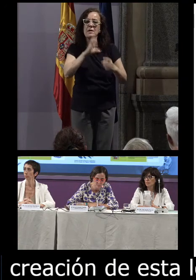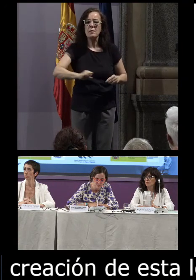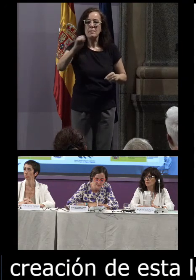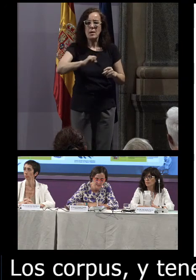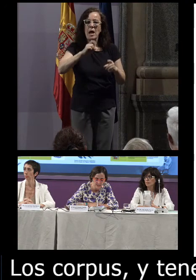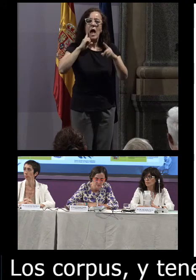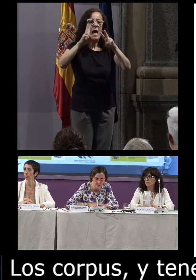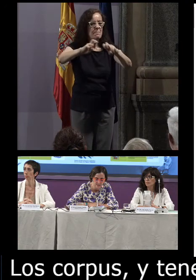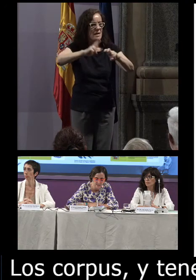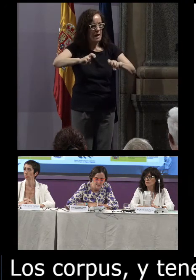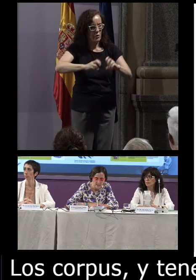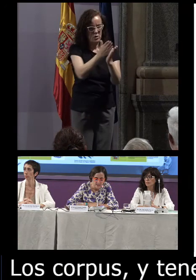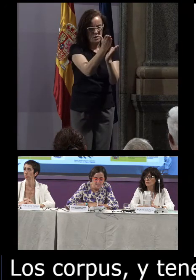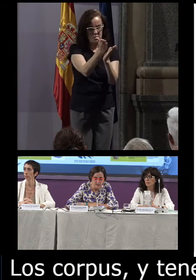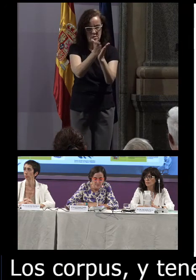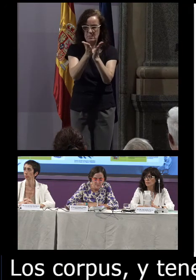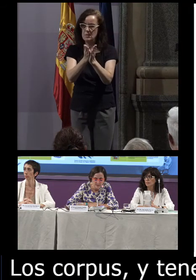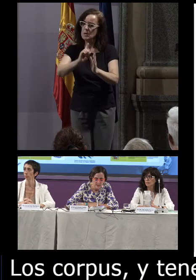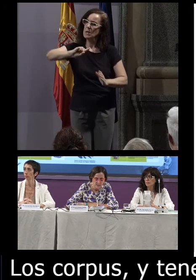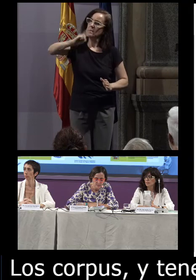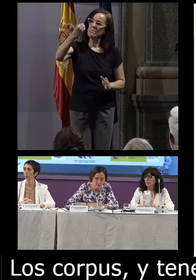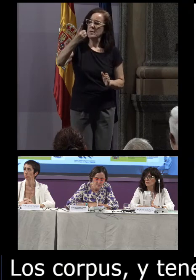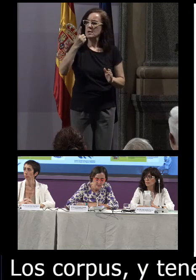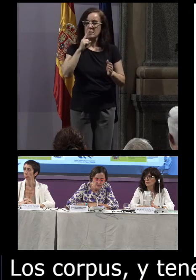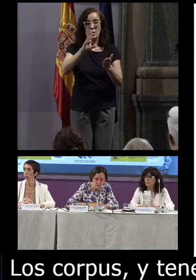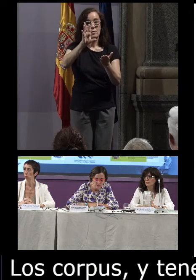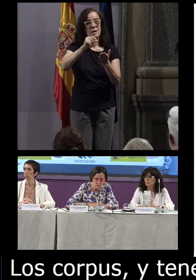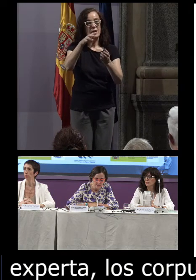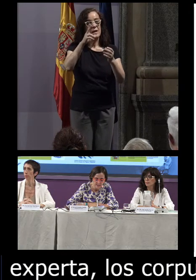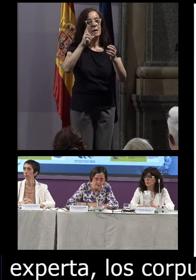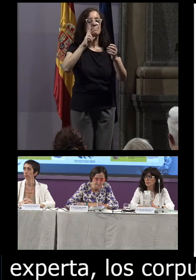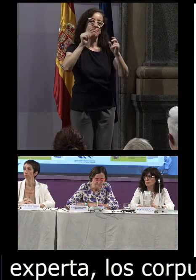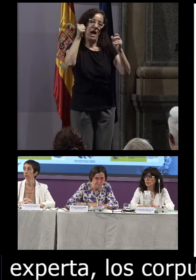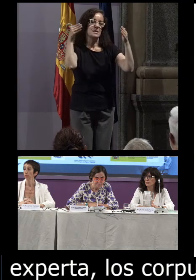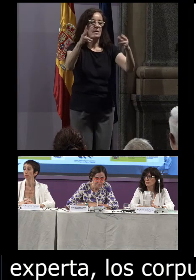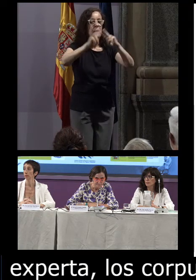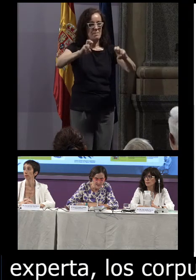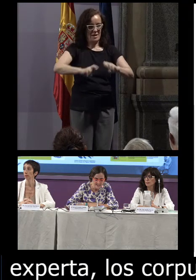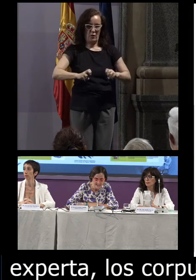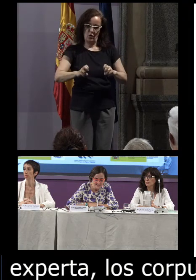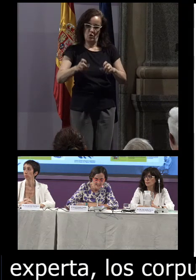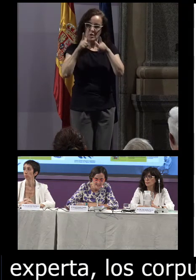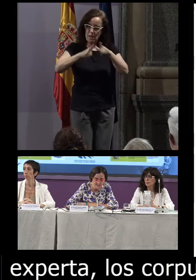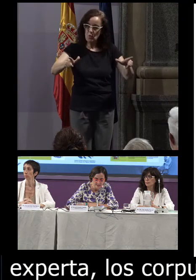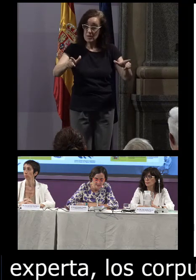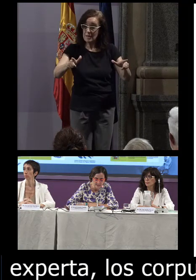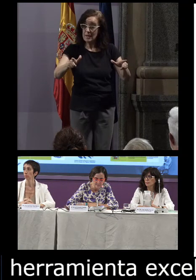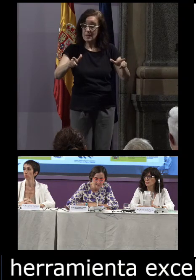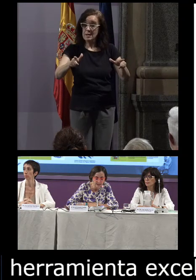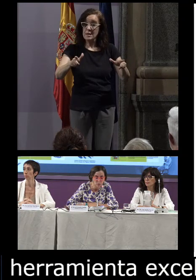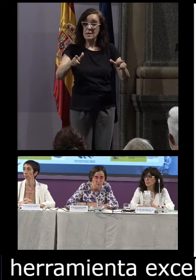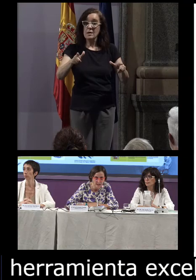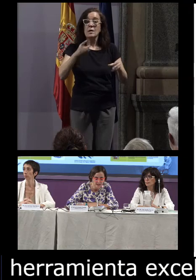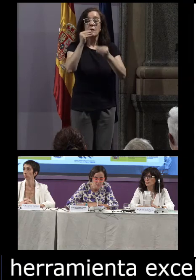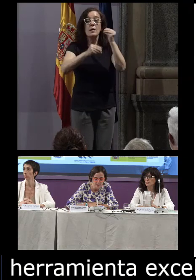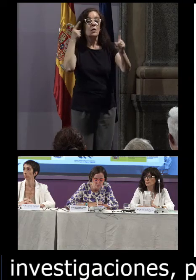muchos tipos de investigaciones, principalmente en el campo de la investigación lingüística. Así, este va